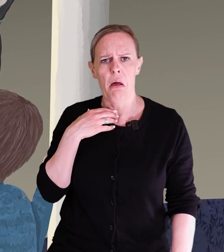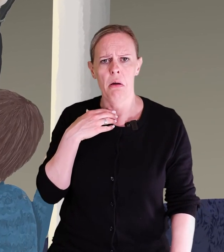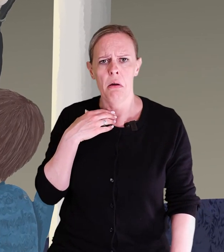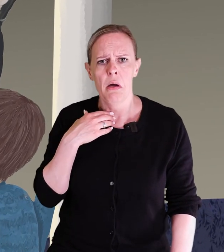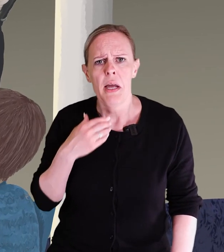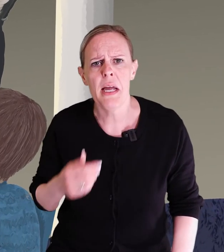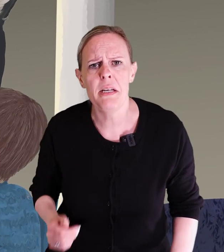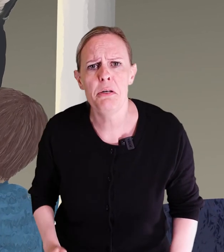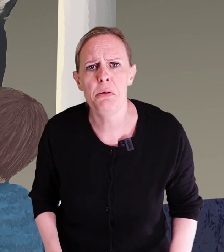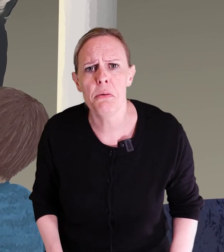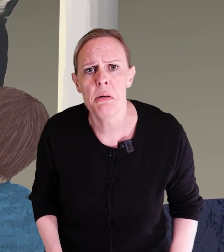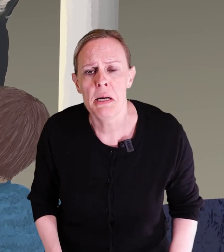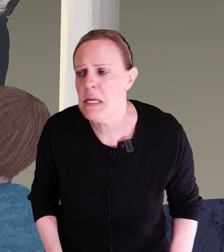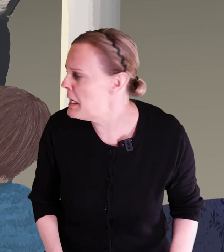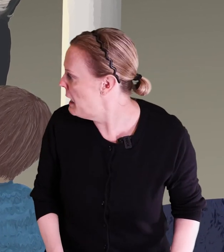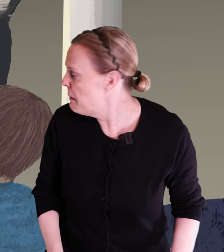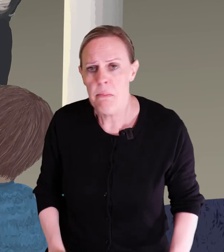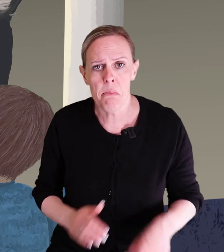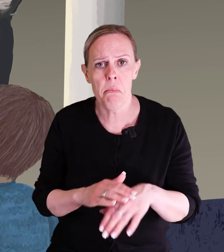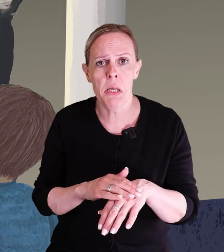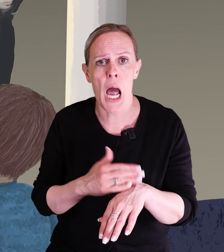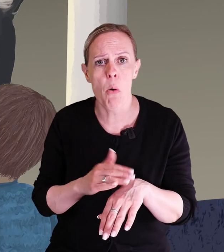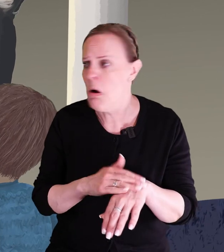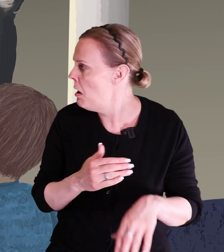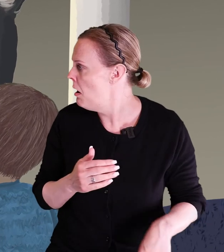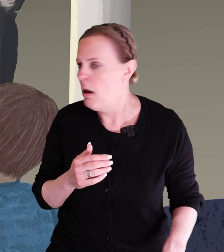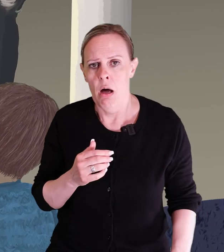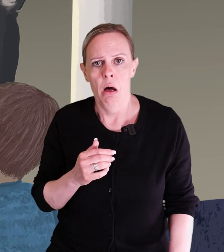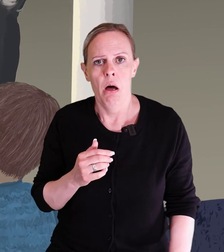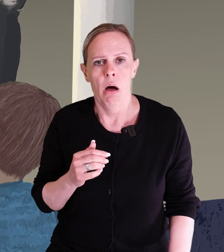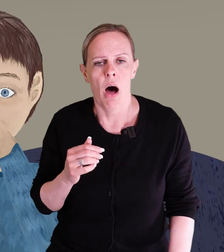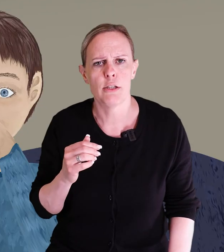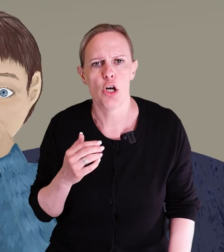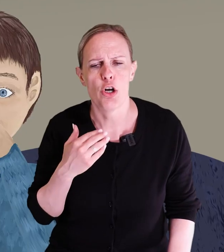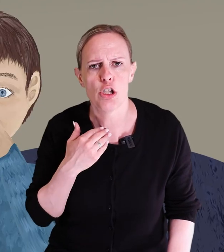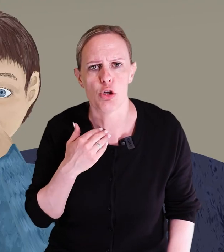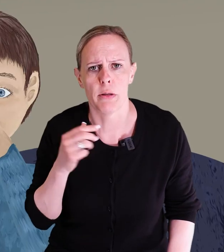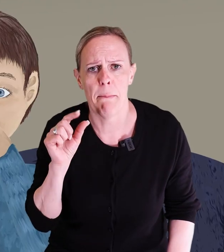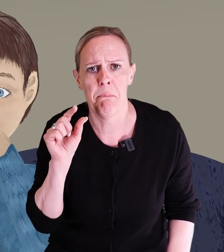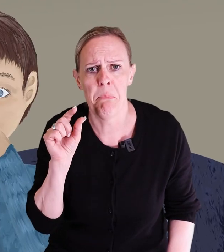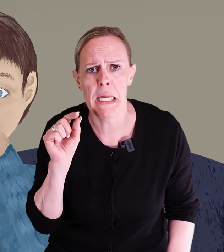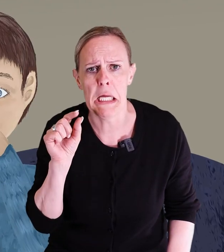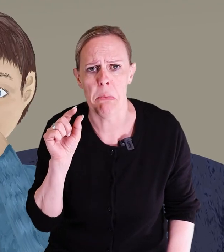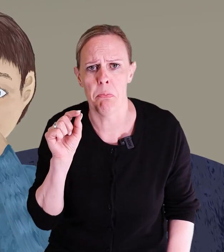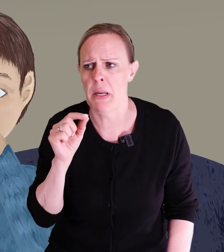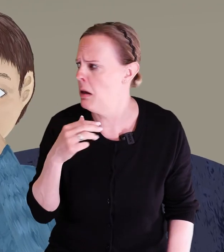Är det du? du, lille Mjau? Hans röst låter pipig.